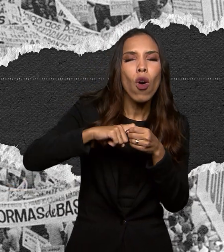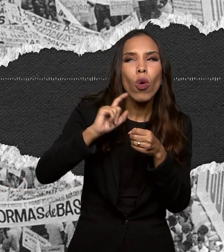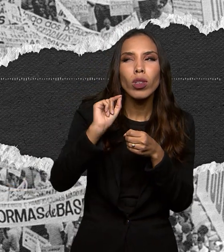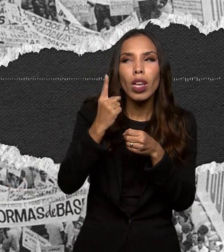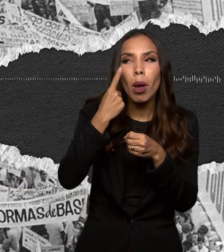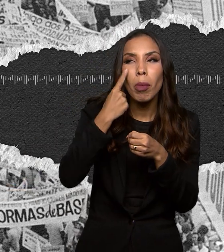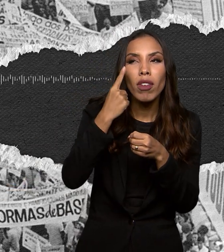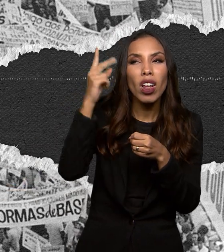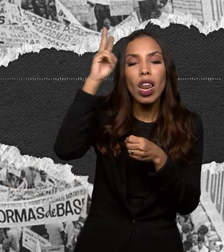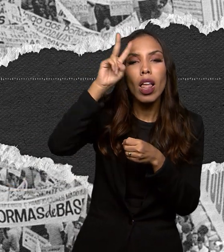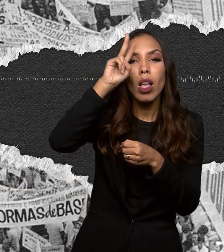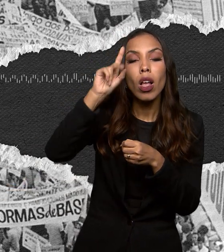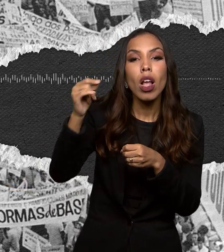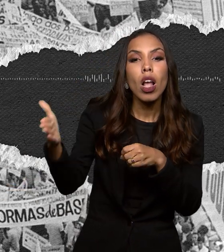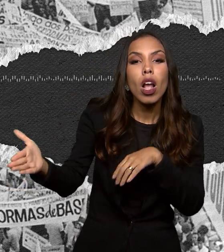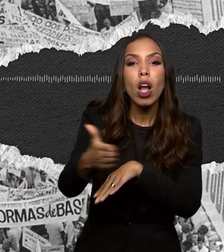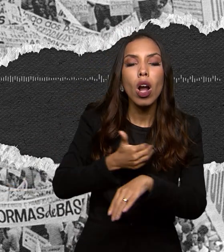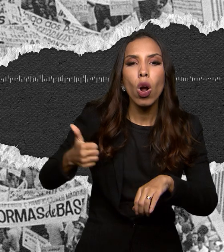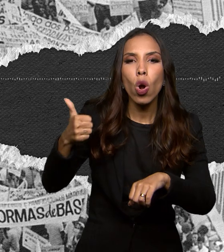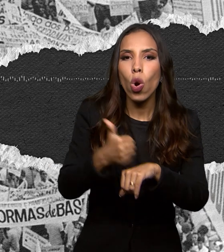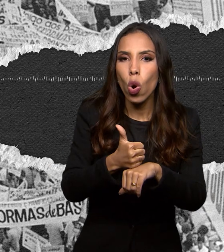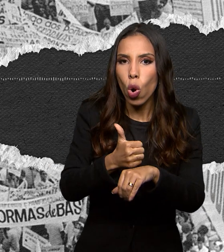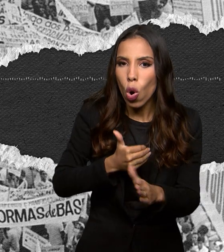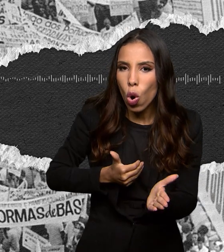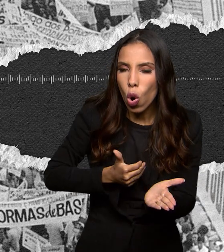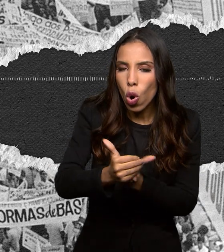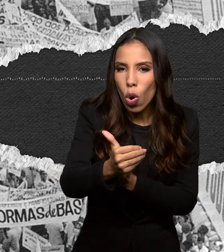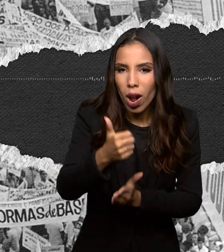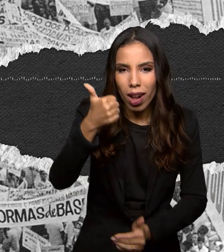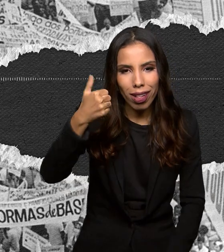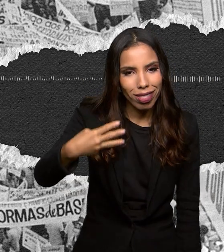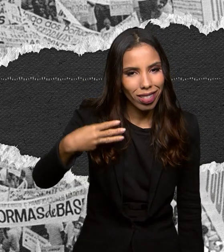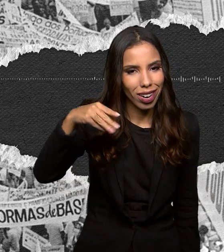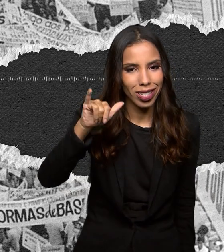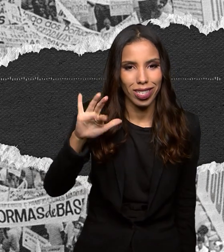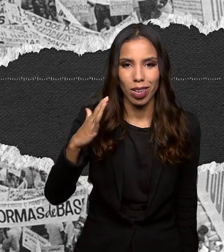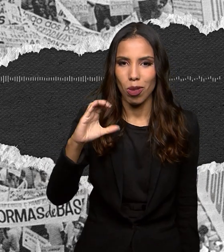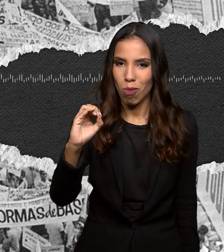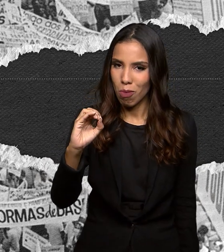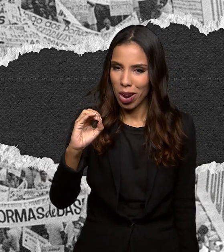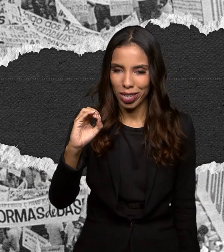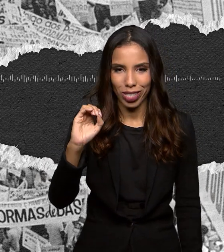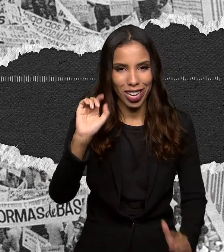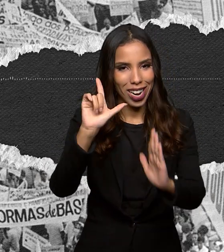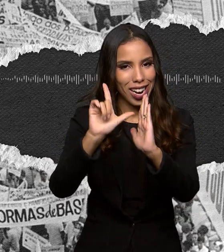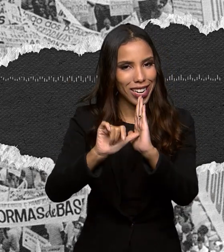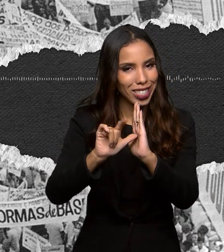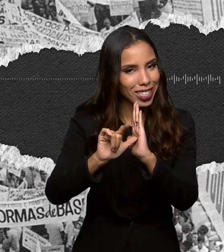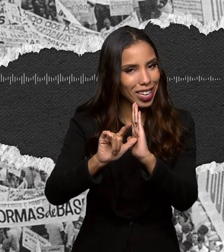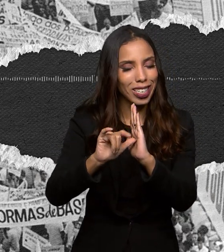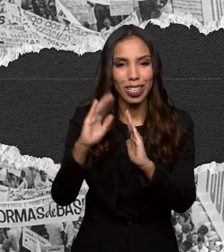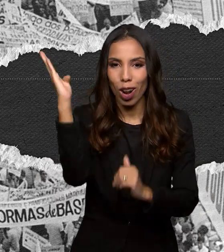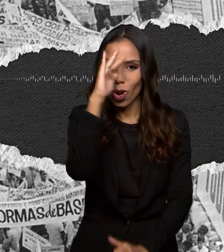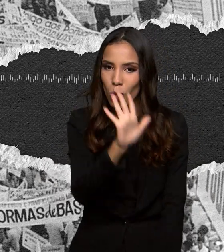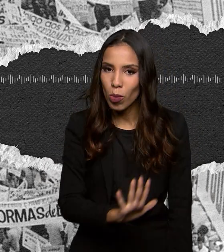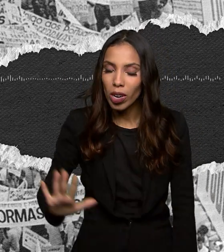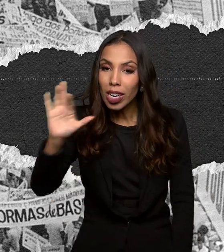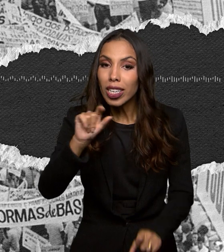o golpe não começou em 13 de março no comício da central do Brasil e as reformas de base não eram uma